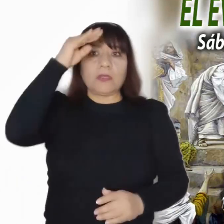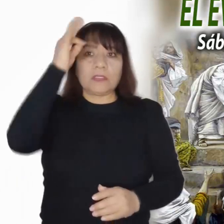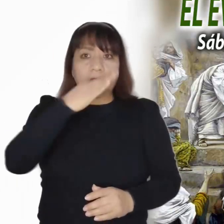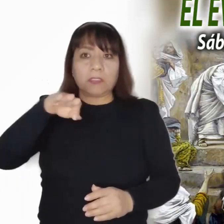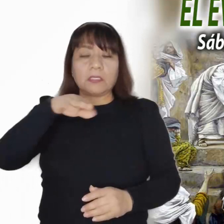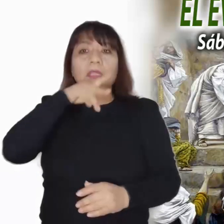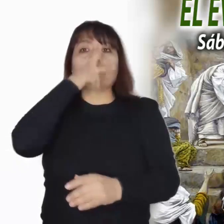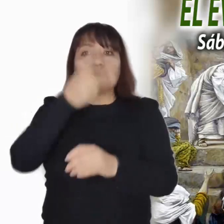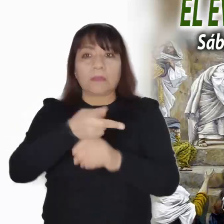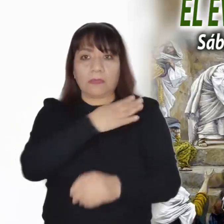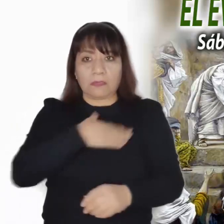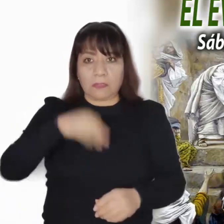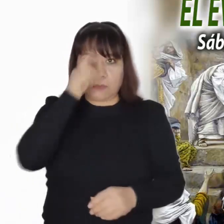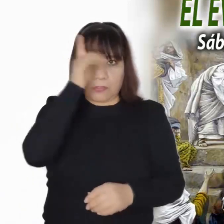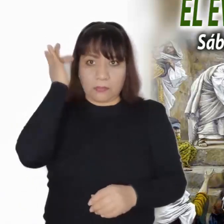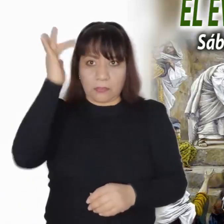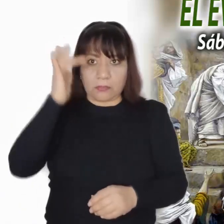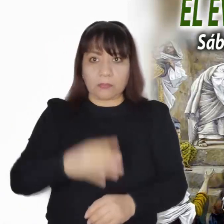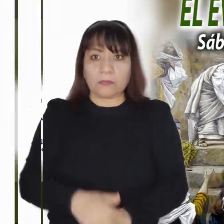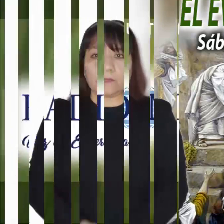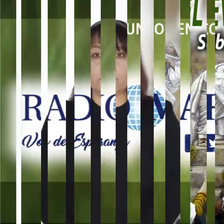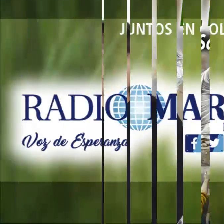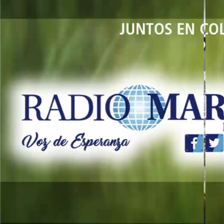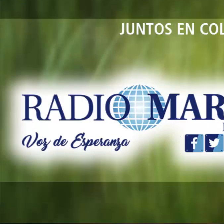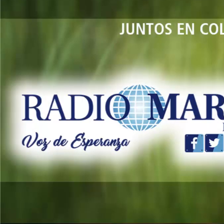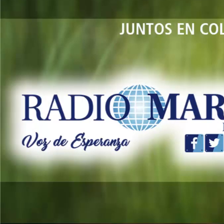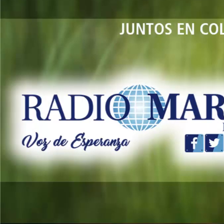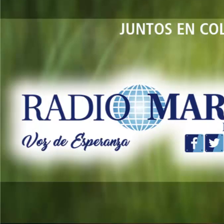Padre, y del Hijo, y del Espíritu Santo.